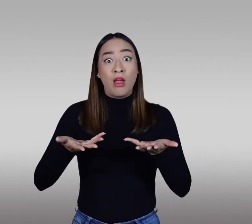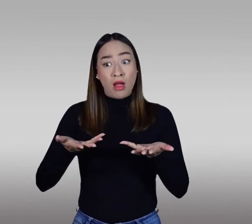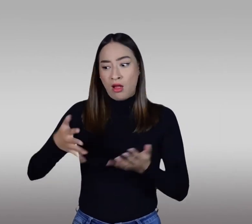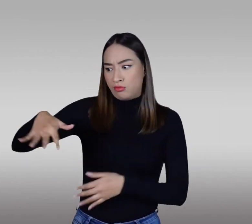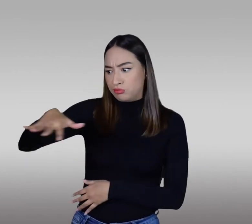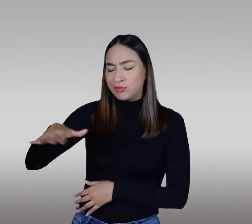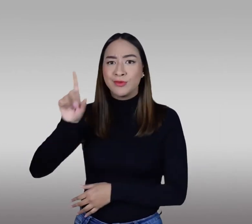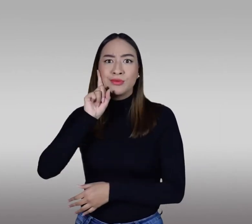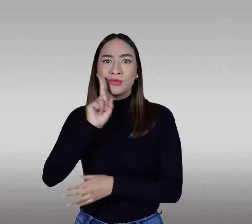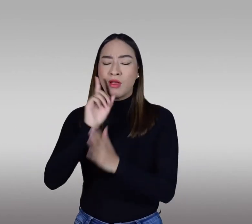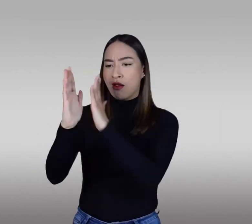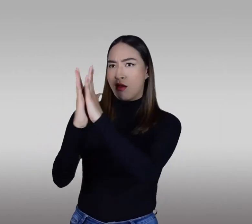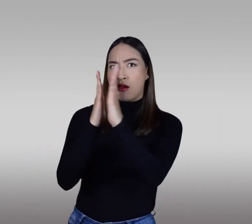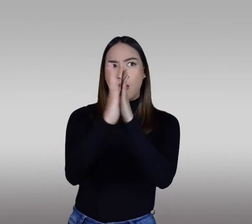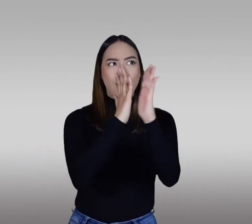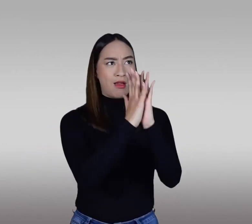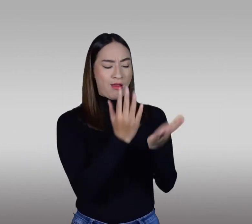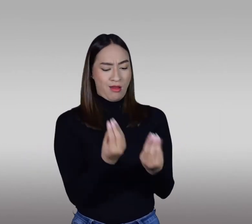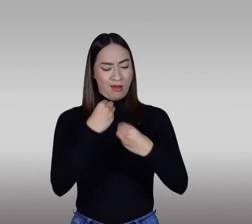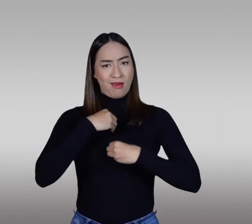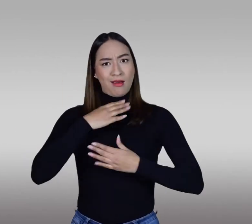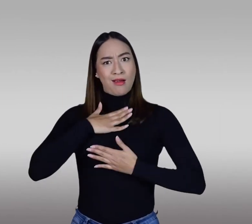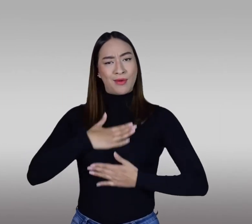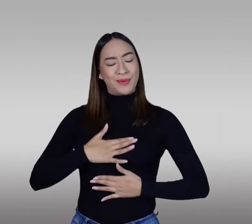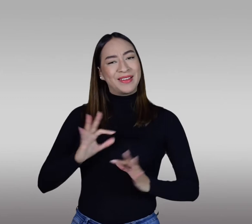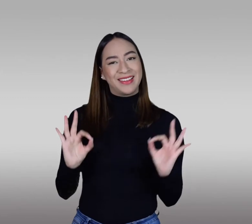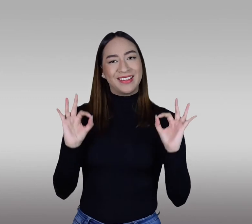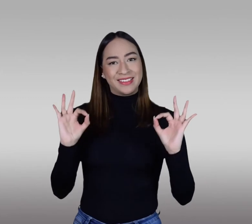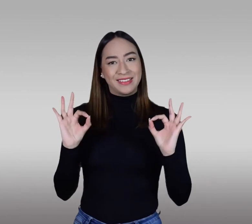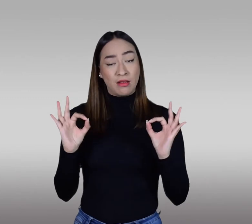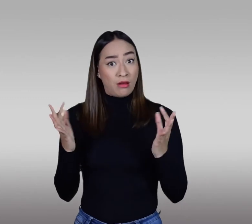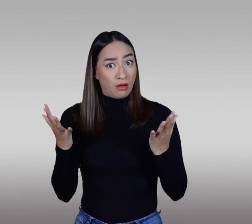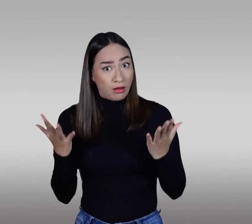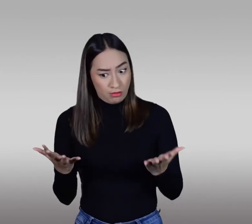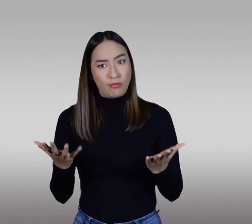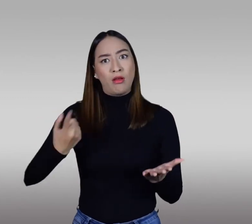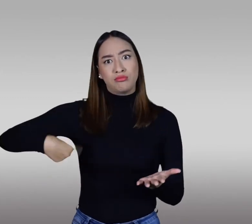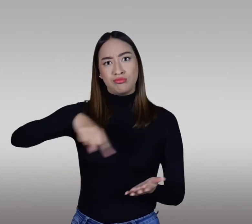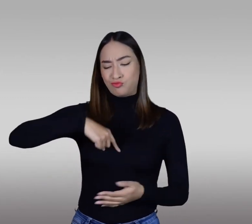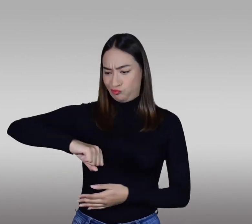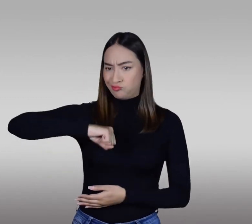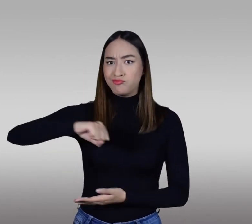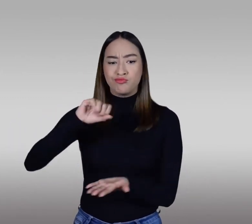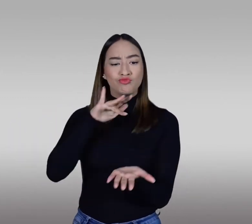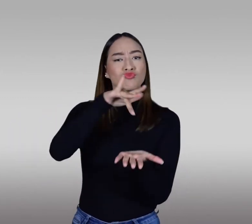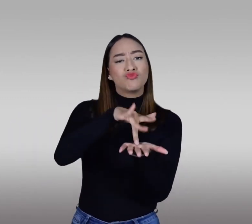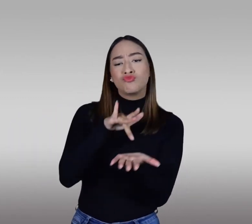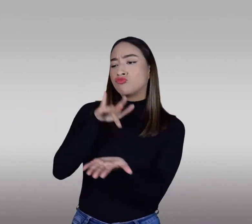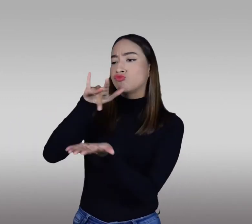esta forma, se garantiza el acceso a la información de las personas sordas y su participación activa, propiciando así